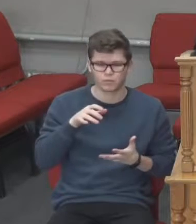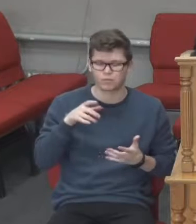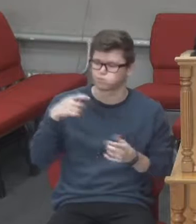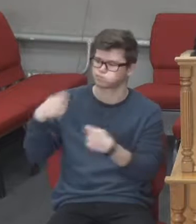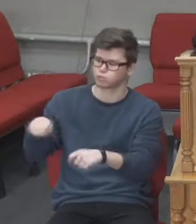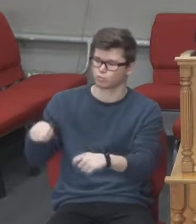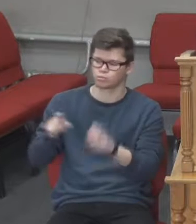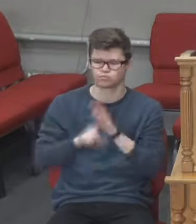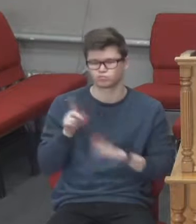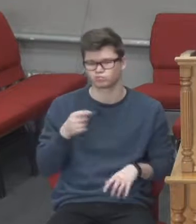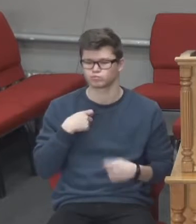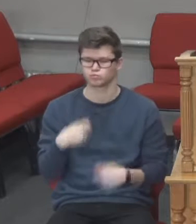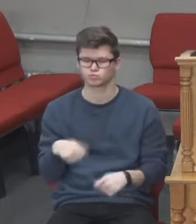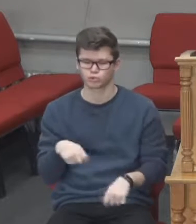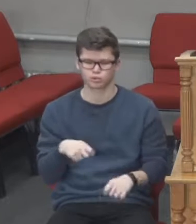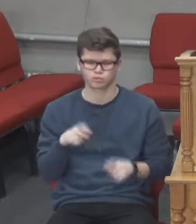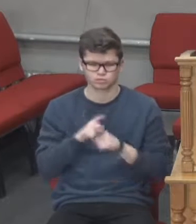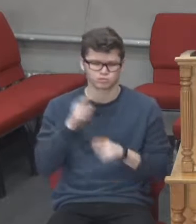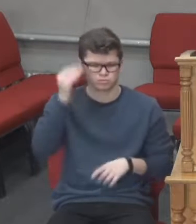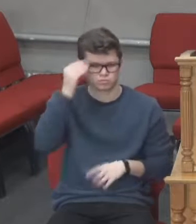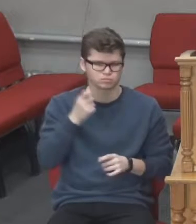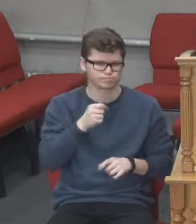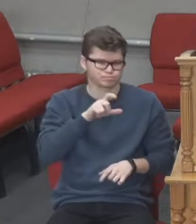вирахували і навіть арештували декого.